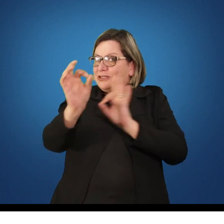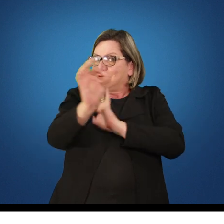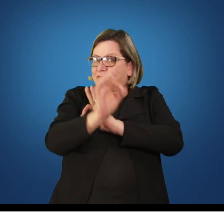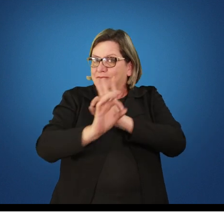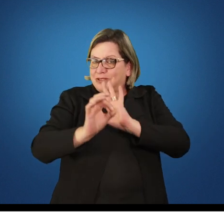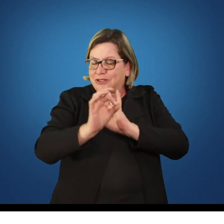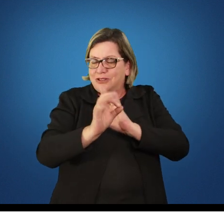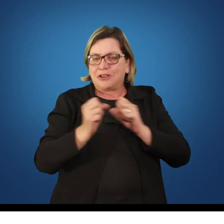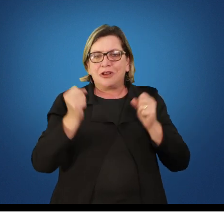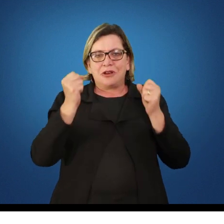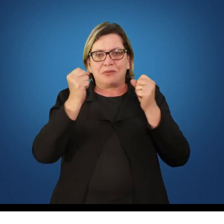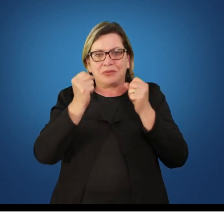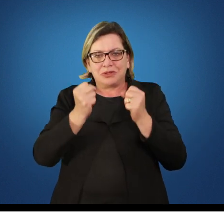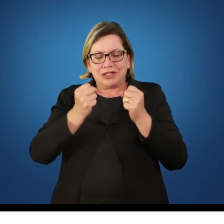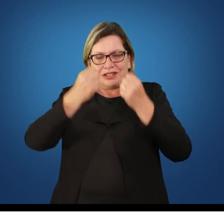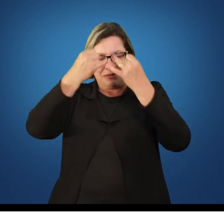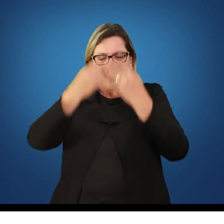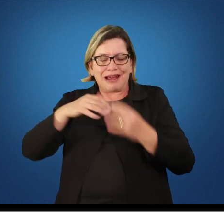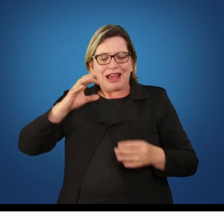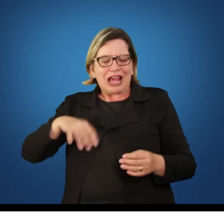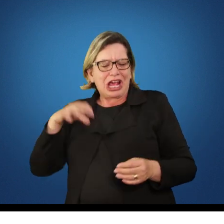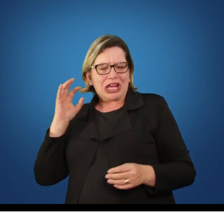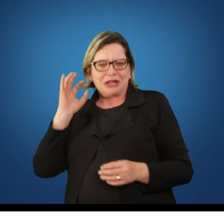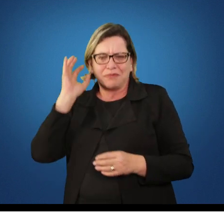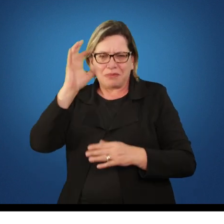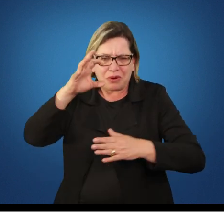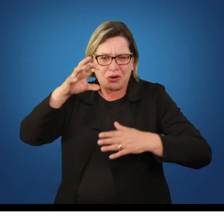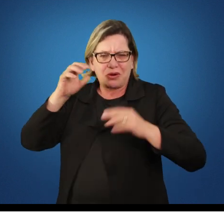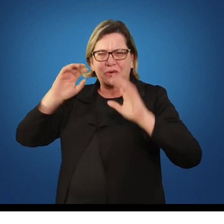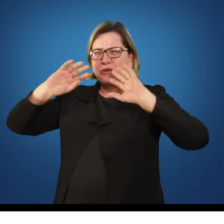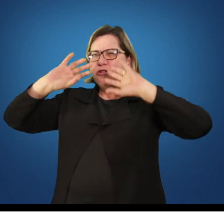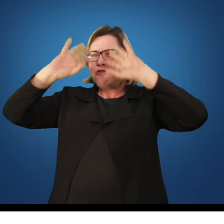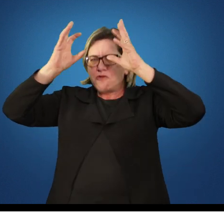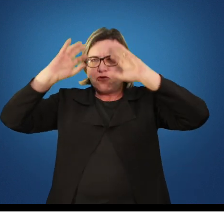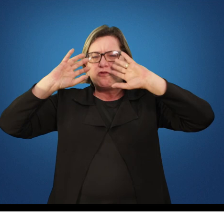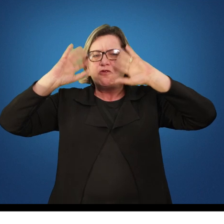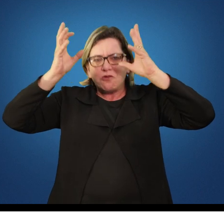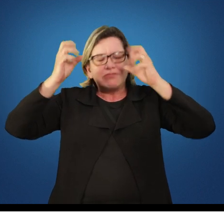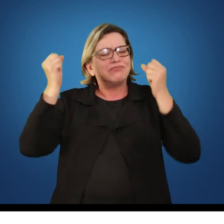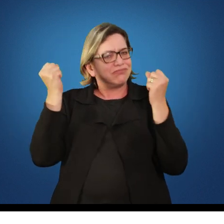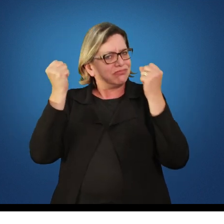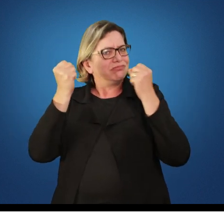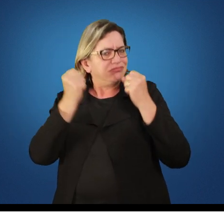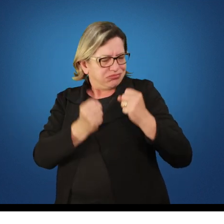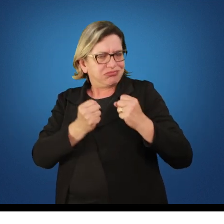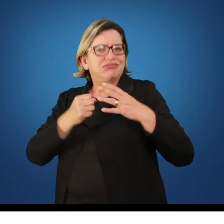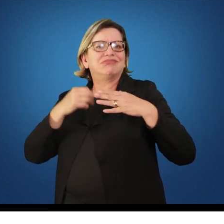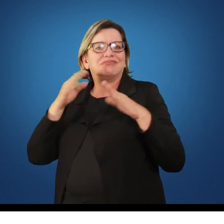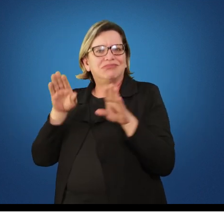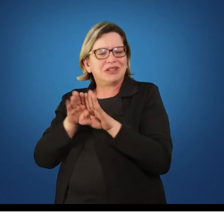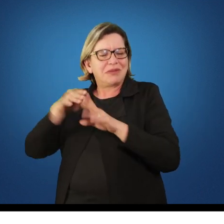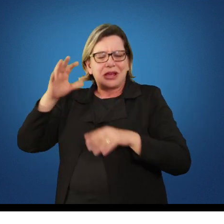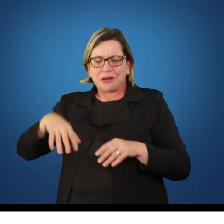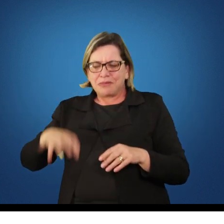Poderia falar sobre handball para vocês, poderia falar sobre voleibol para vocês, poderia falar sobre basquetebol para vocês,